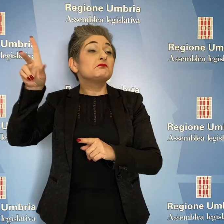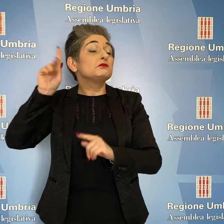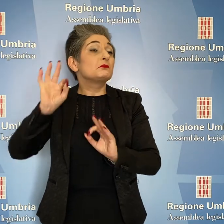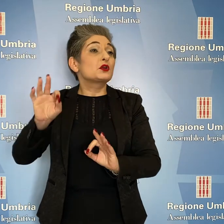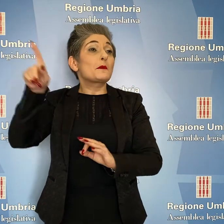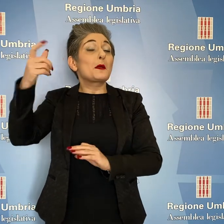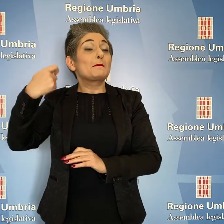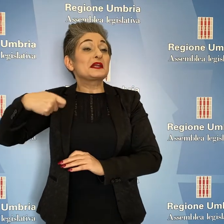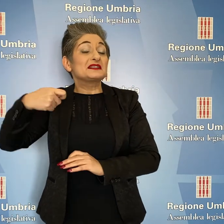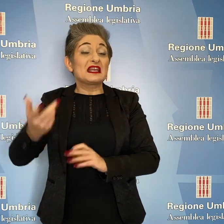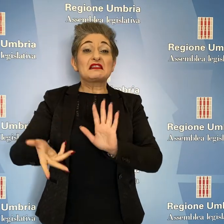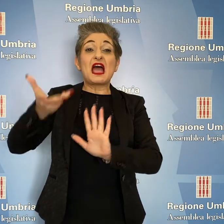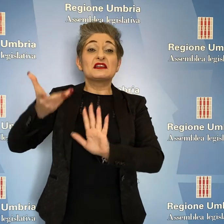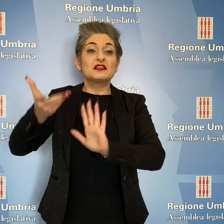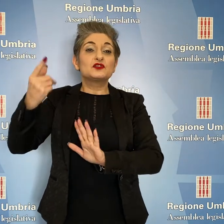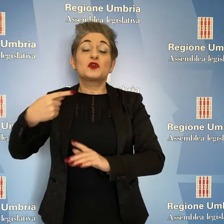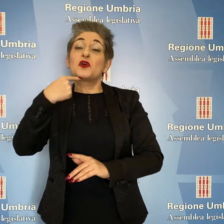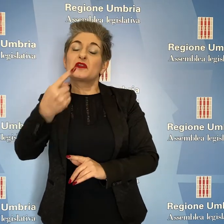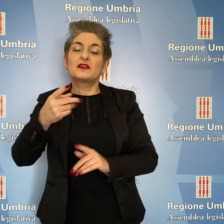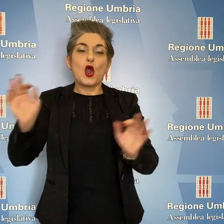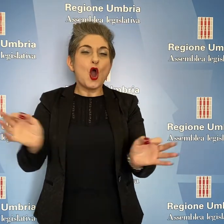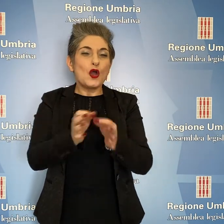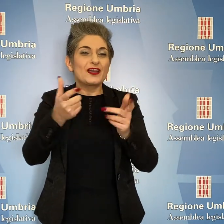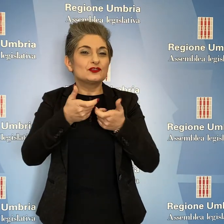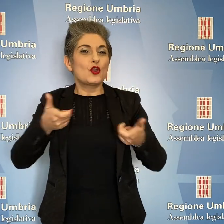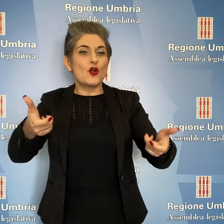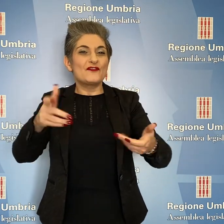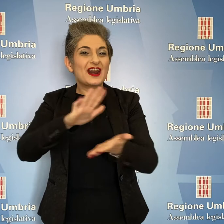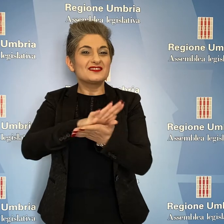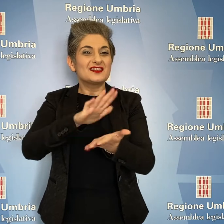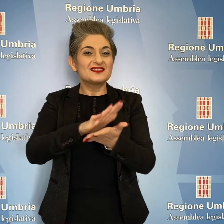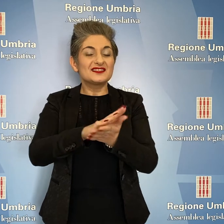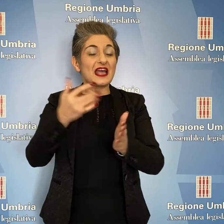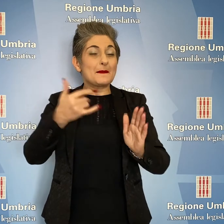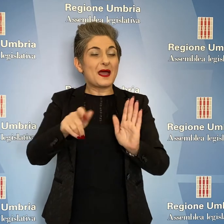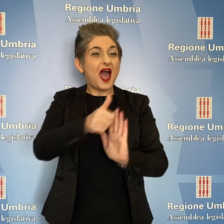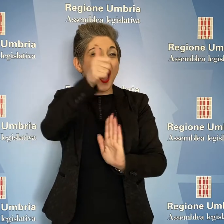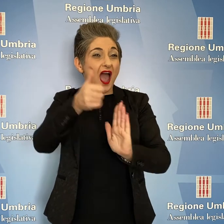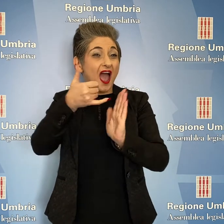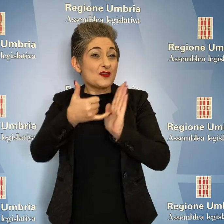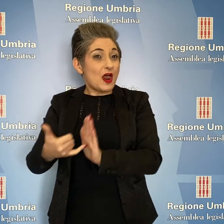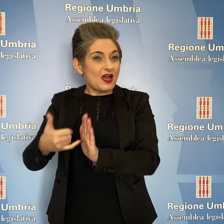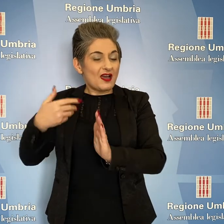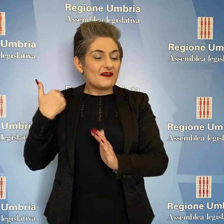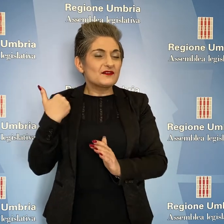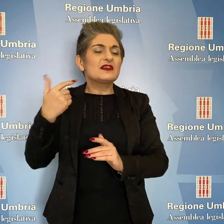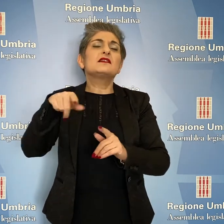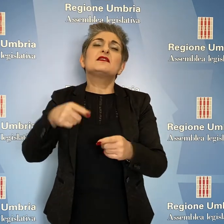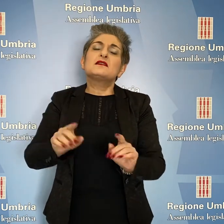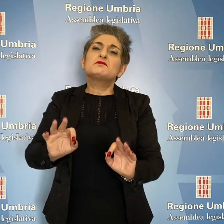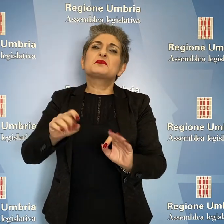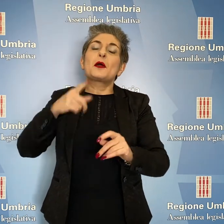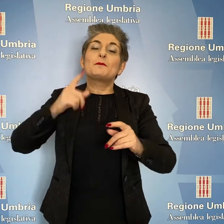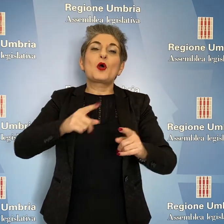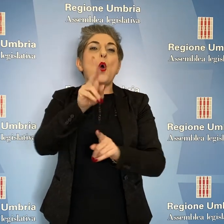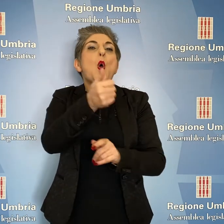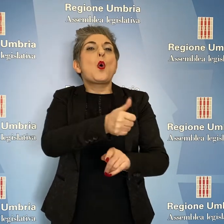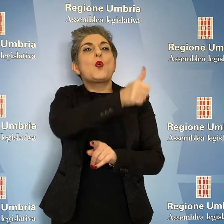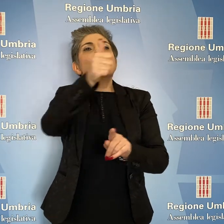la presidente e gli assessori hanno sostenuto, in occasione della conferenza stampa di fine anno, di aver rimesso in moto l'Umbria in un anno